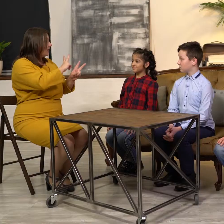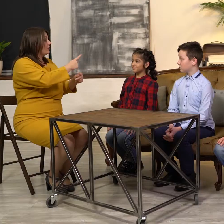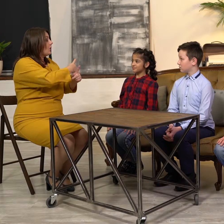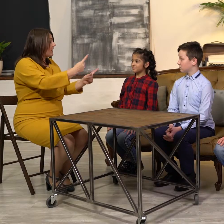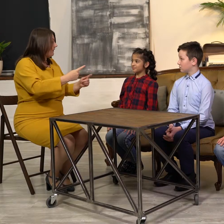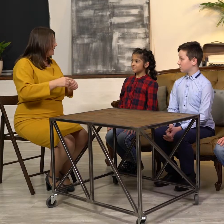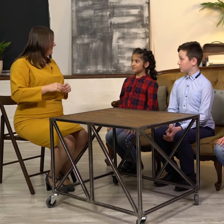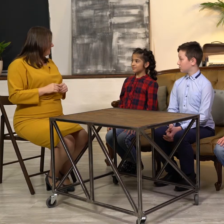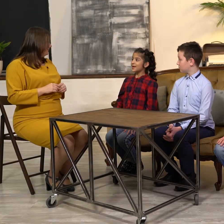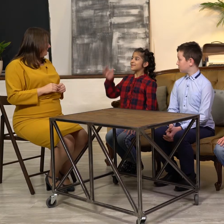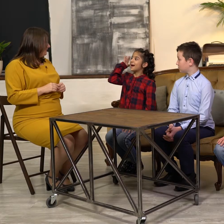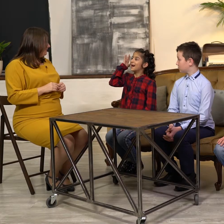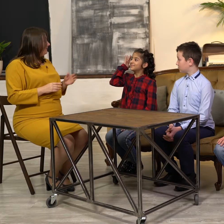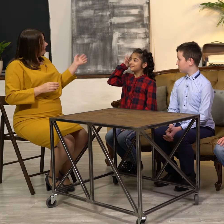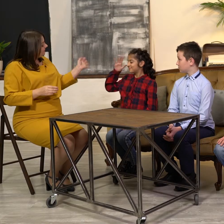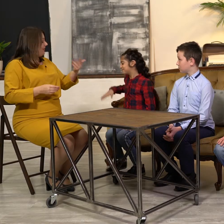Кто первый? Я. Давай.